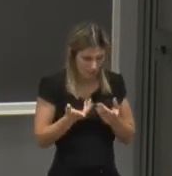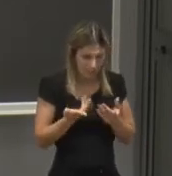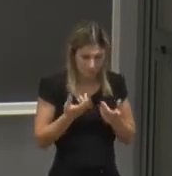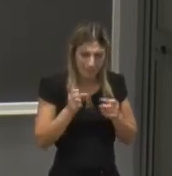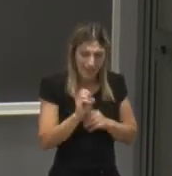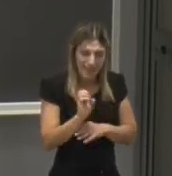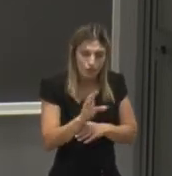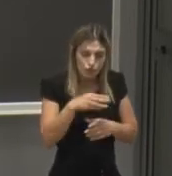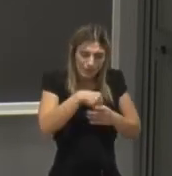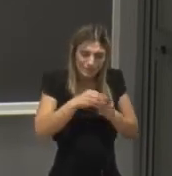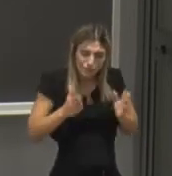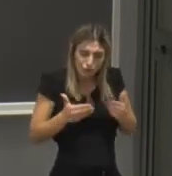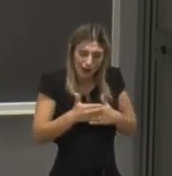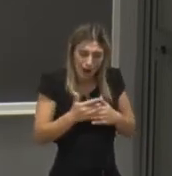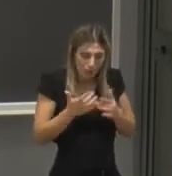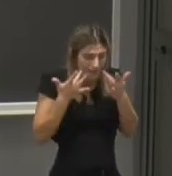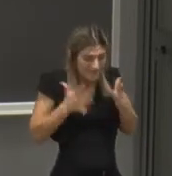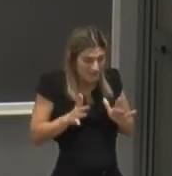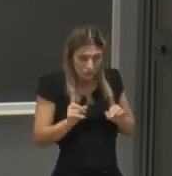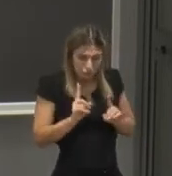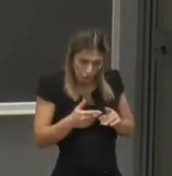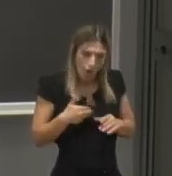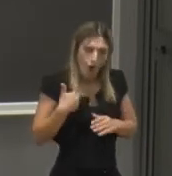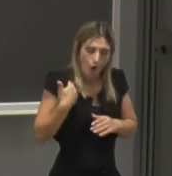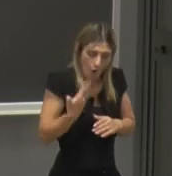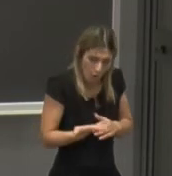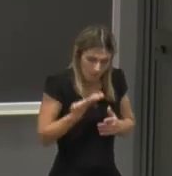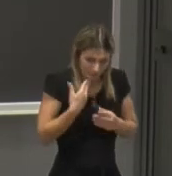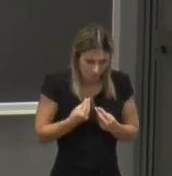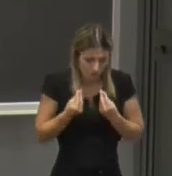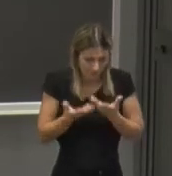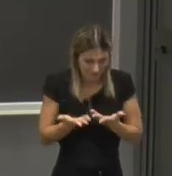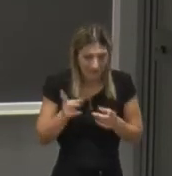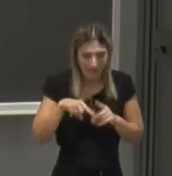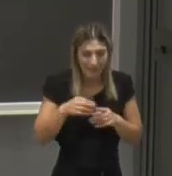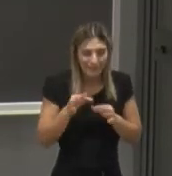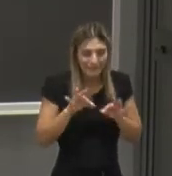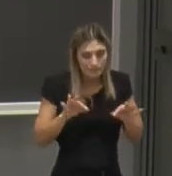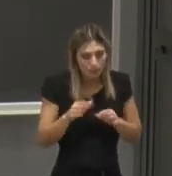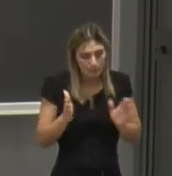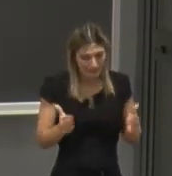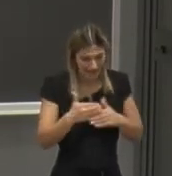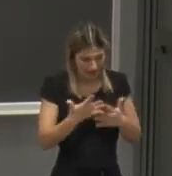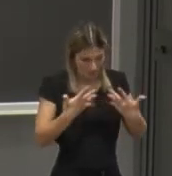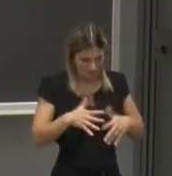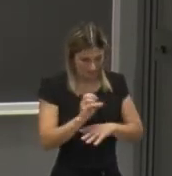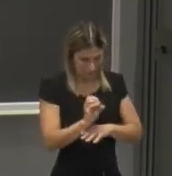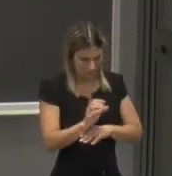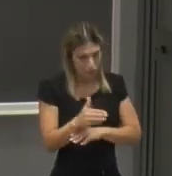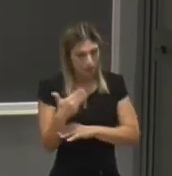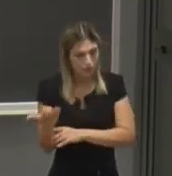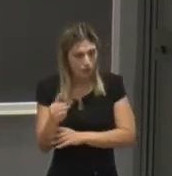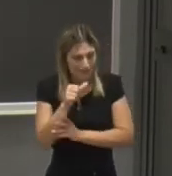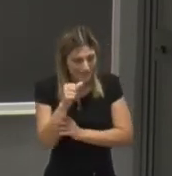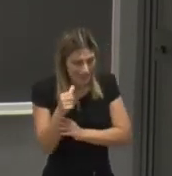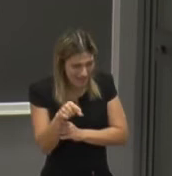svolgimento della lezione in aula cerchiamo comunque di renderci disponibili anche al di fuori del momento d'aula quindi abbiamo